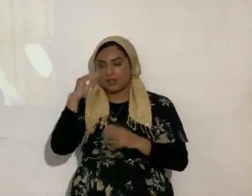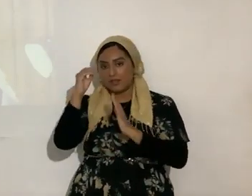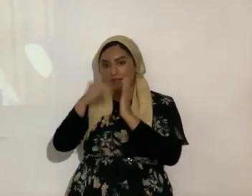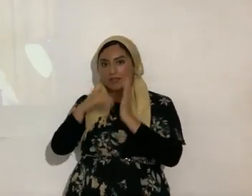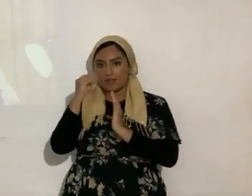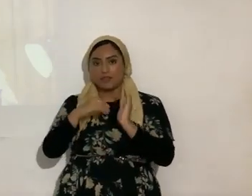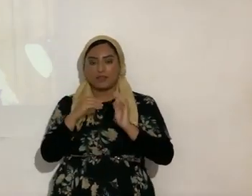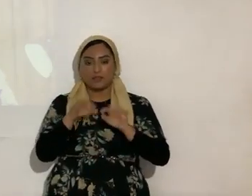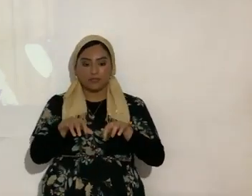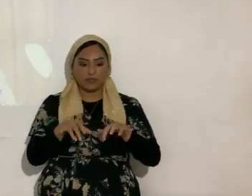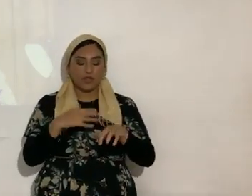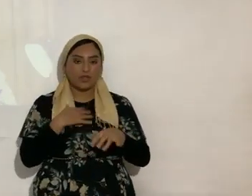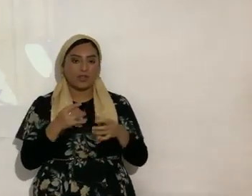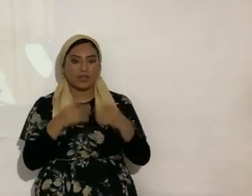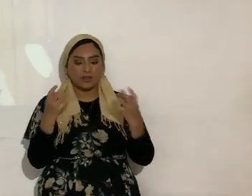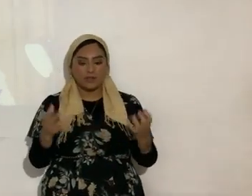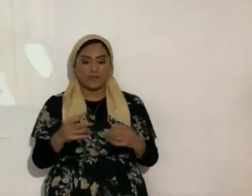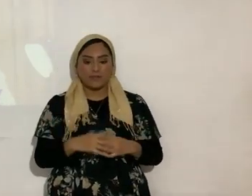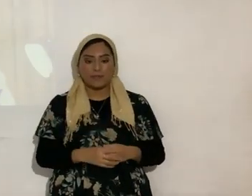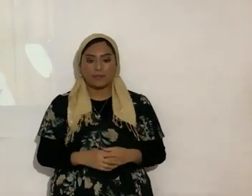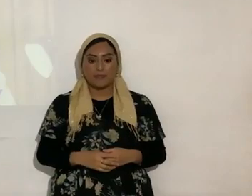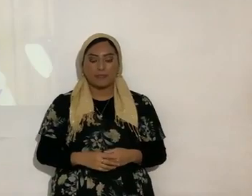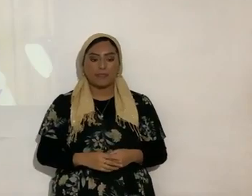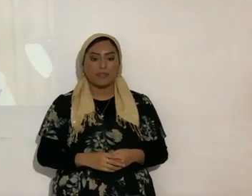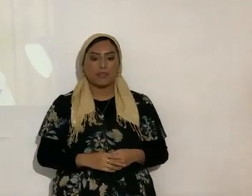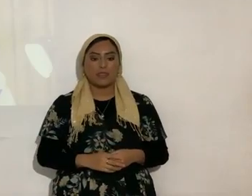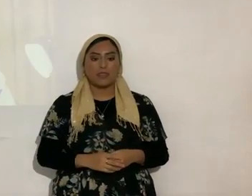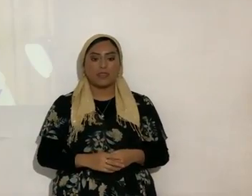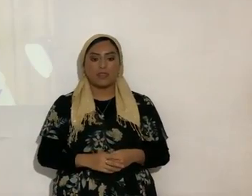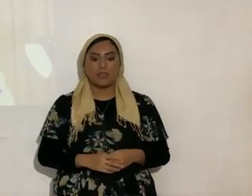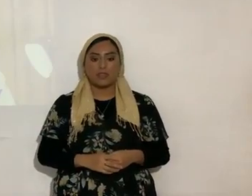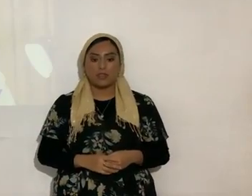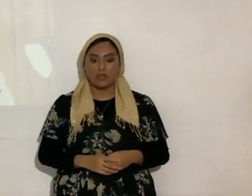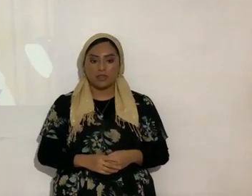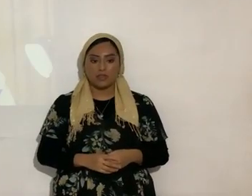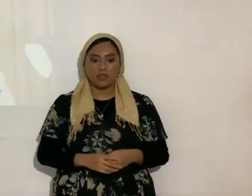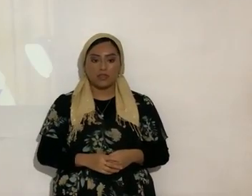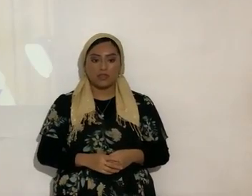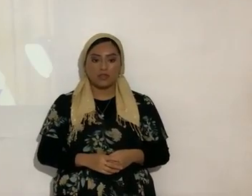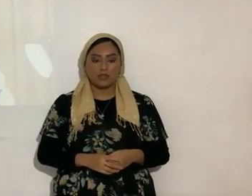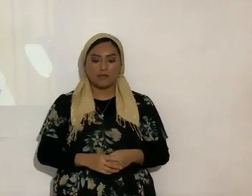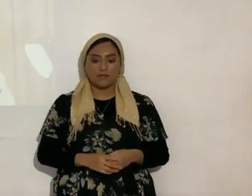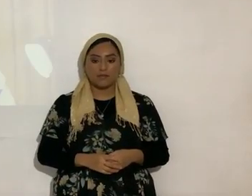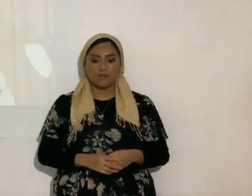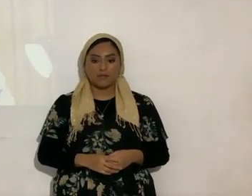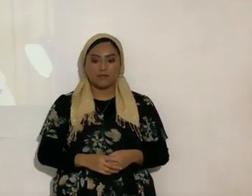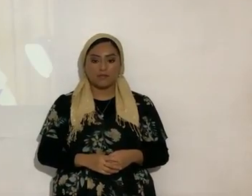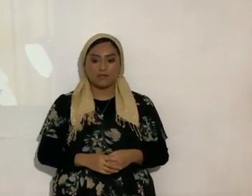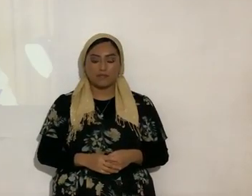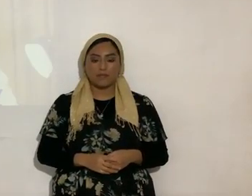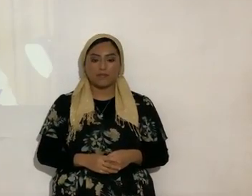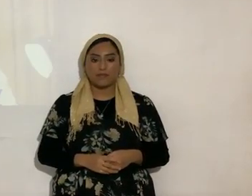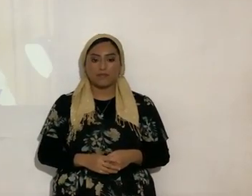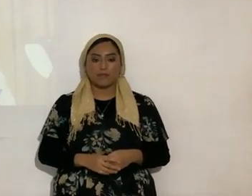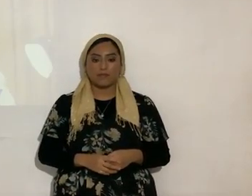máquina me gustaba mucho máquina de hecho tengo mis máquinas entonces me encontré así de reflexiones